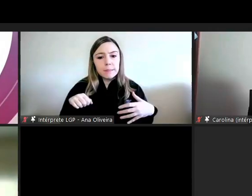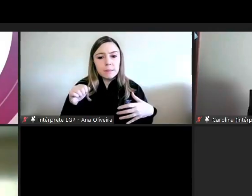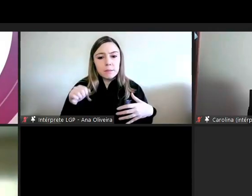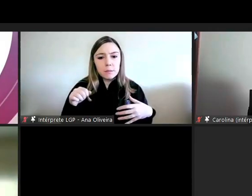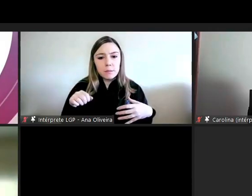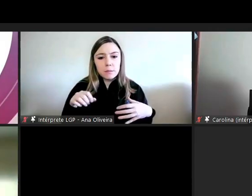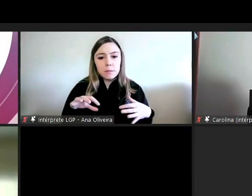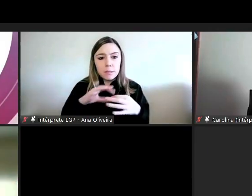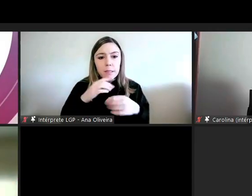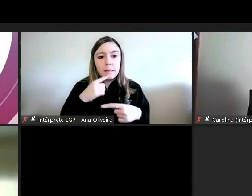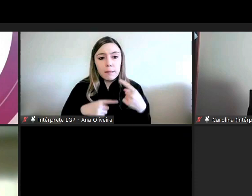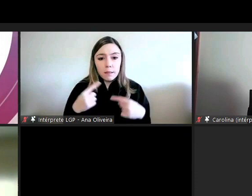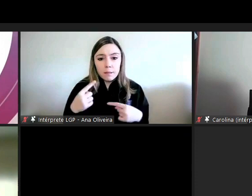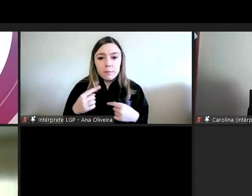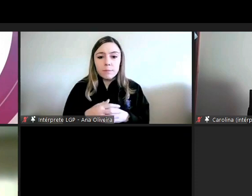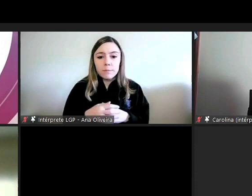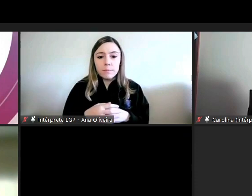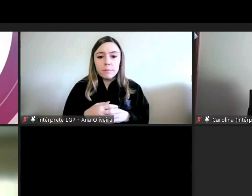das queixas